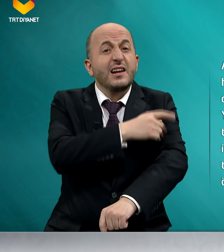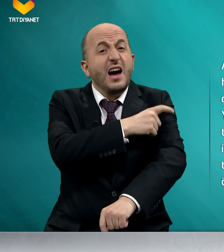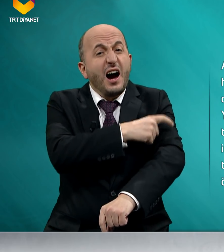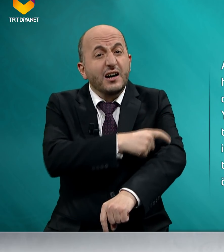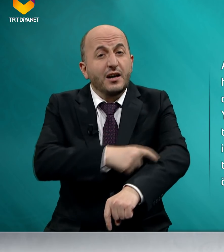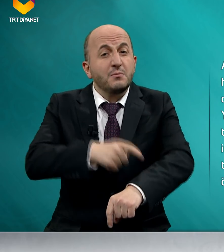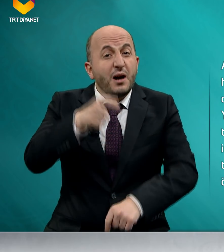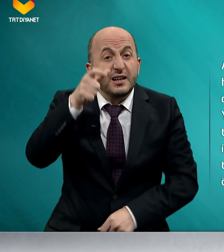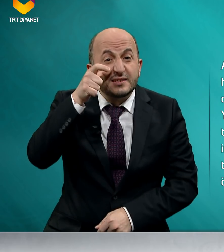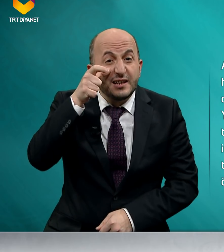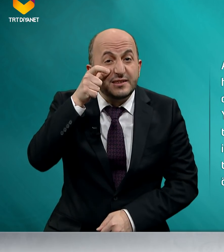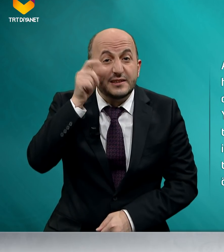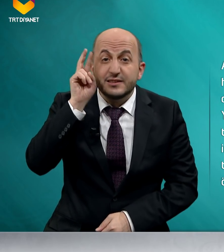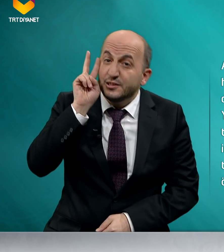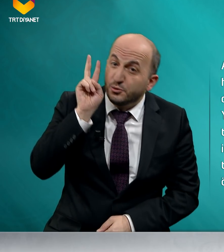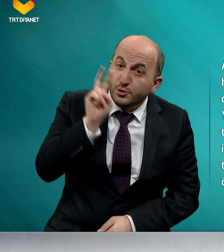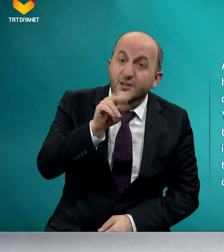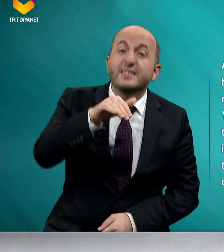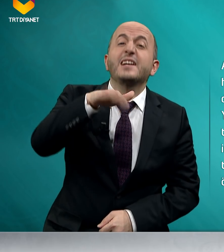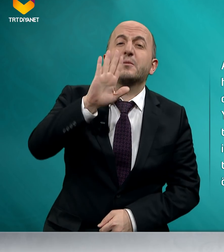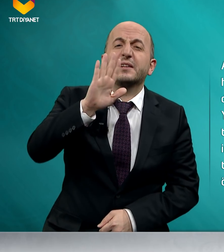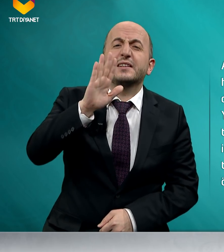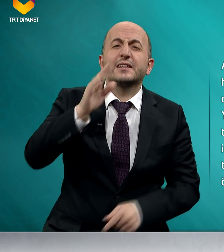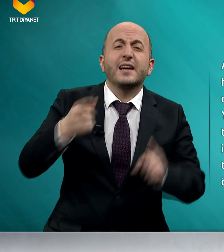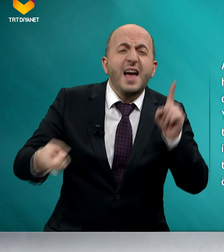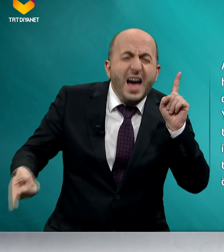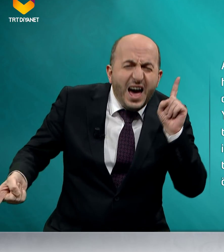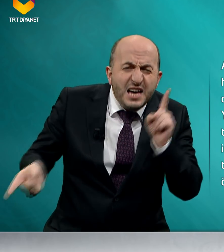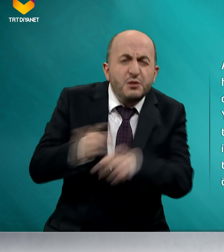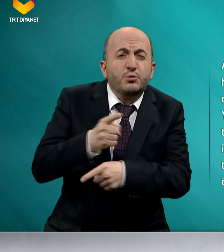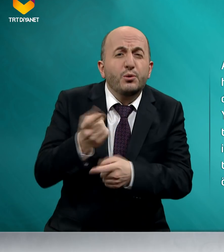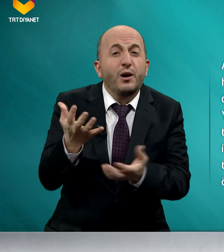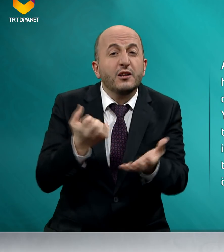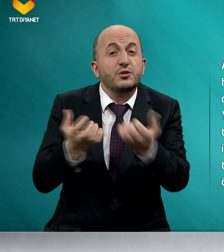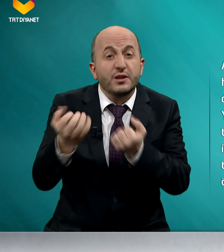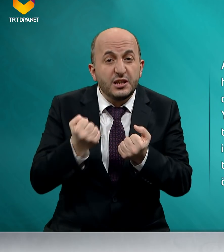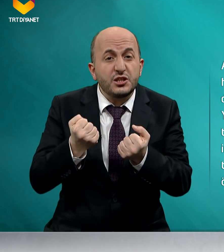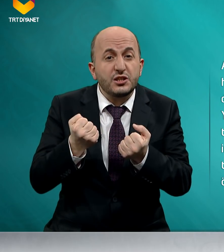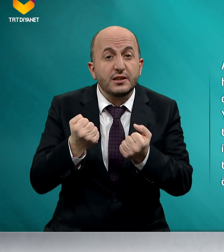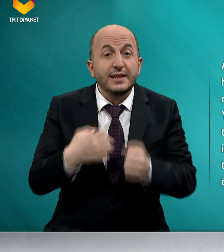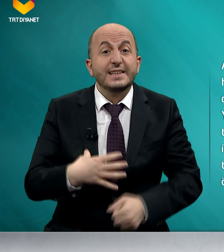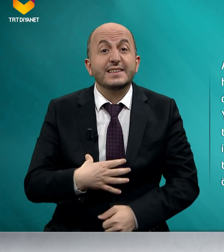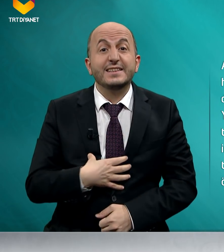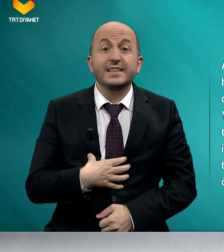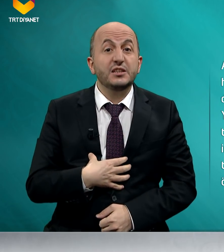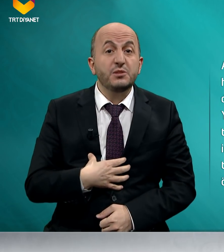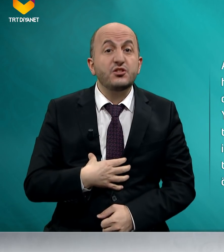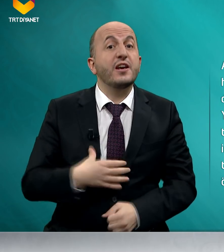haram hassasiyetinin gözetilmediği her türlü alışveriş dinimizce